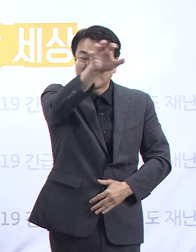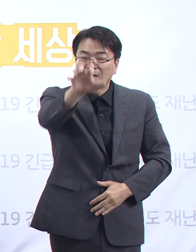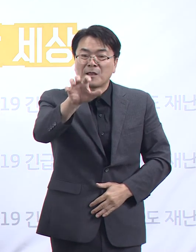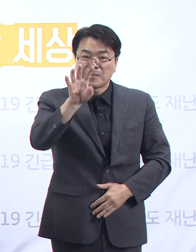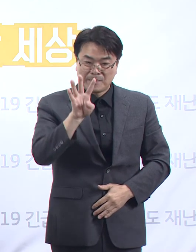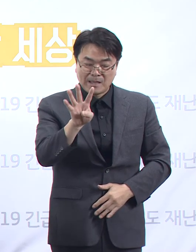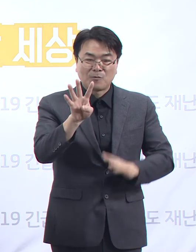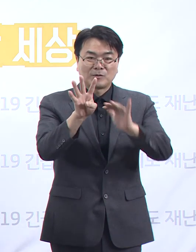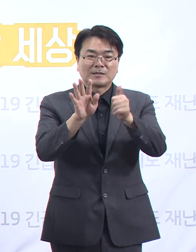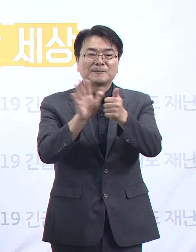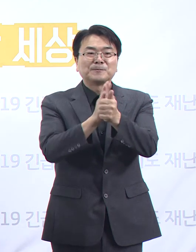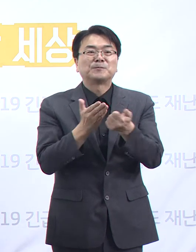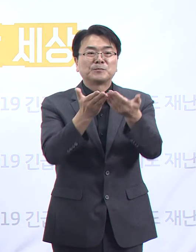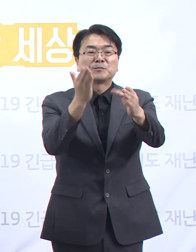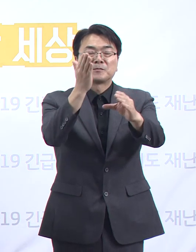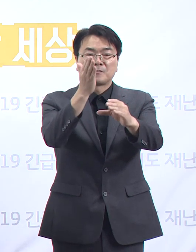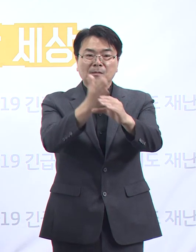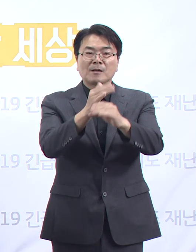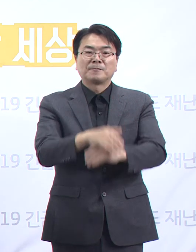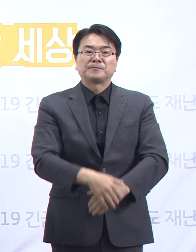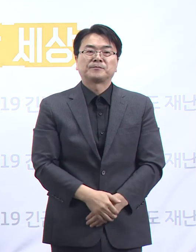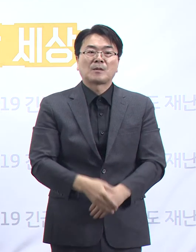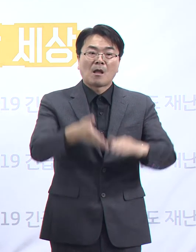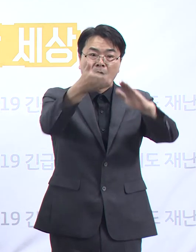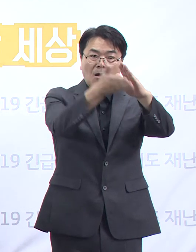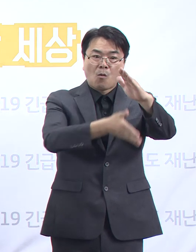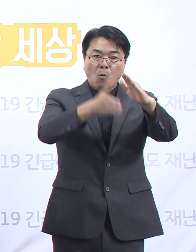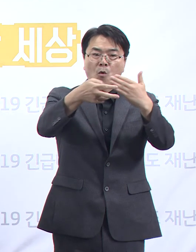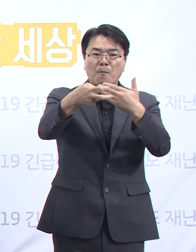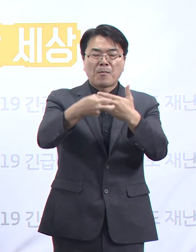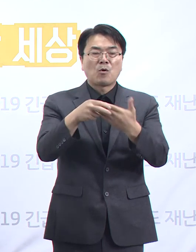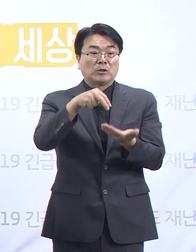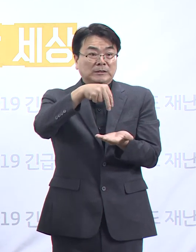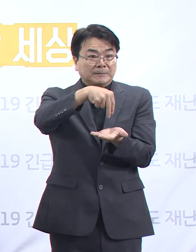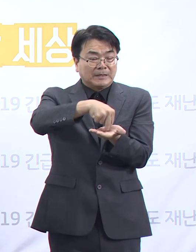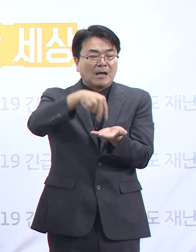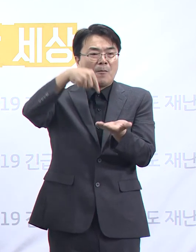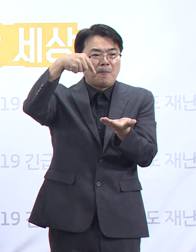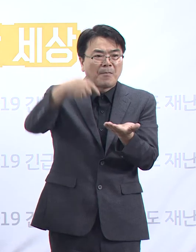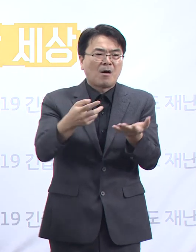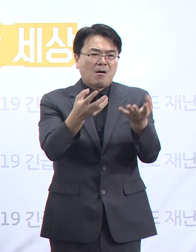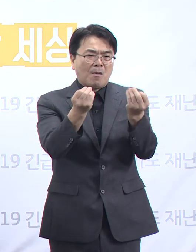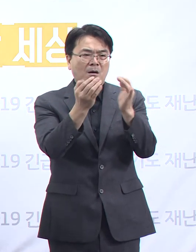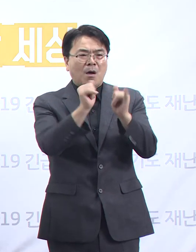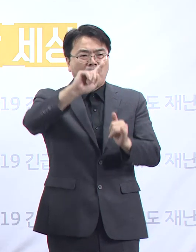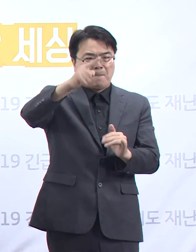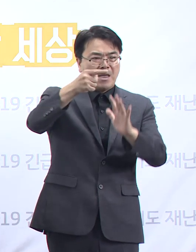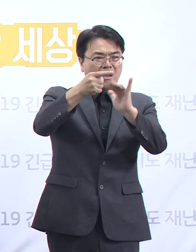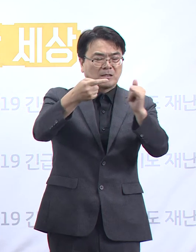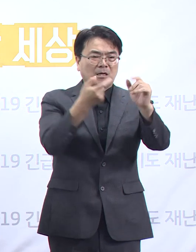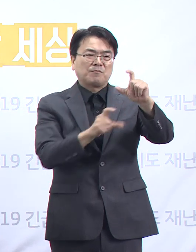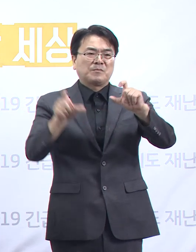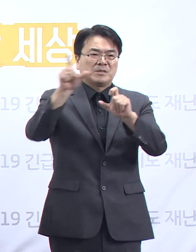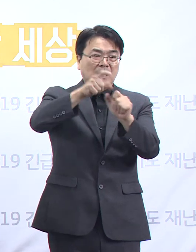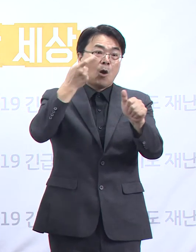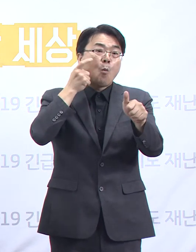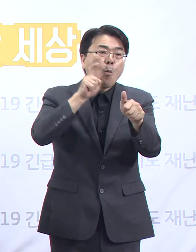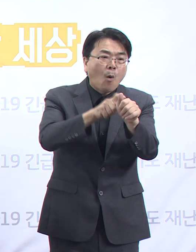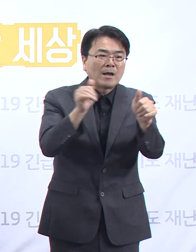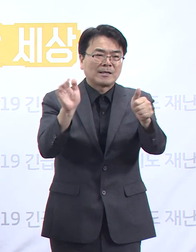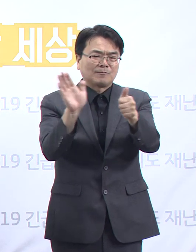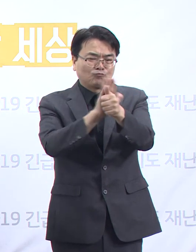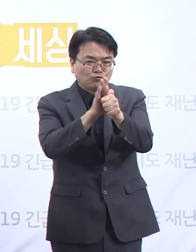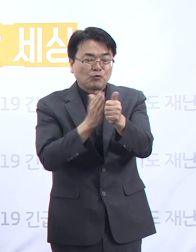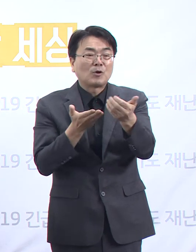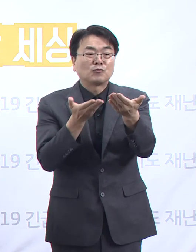있습니다. 도내 공공병원들은 각 기간마다 많게는 100명 이상 확진자를 진료하고 있으면서, 또